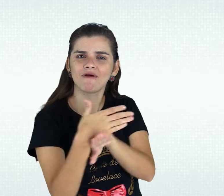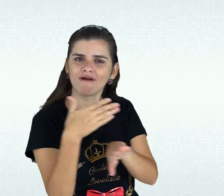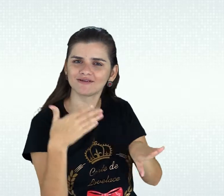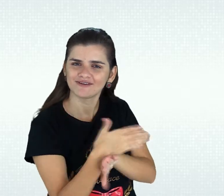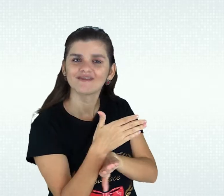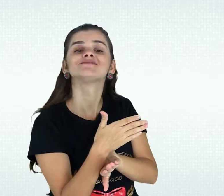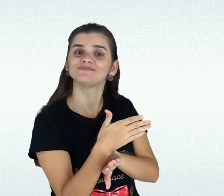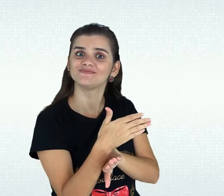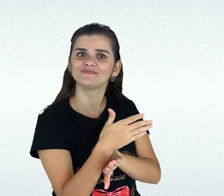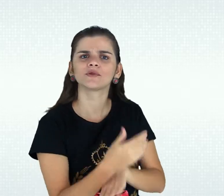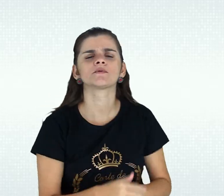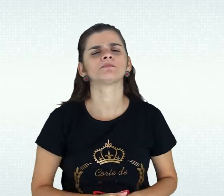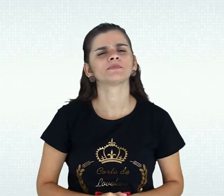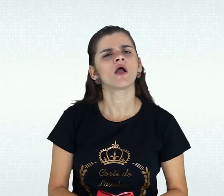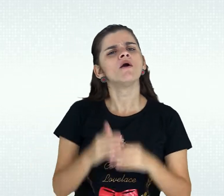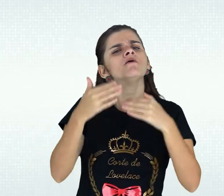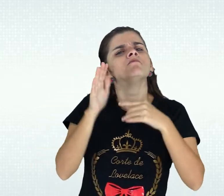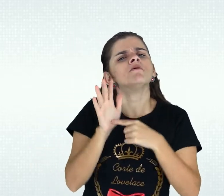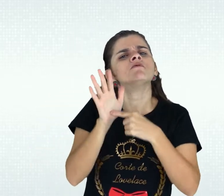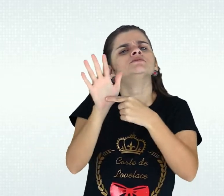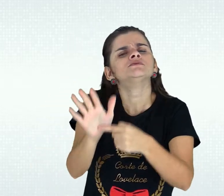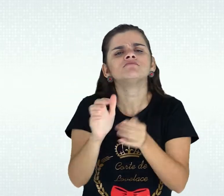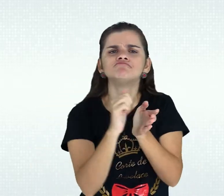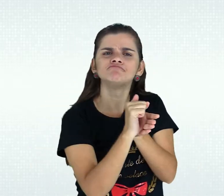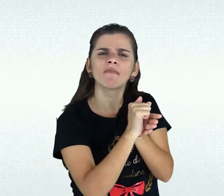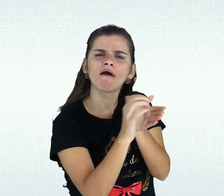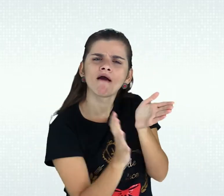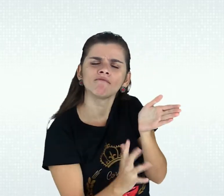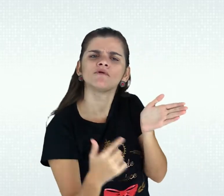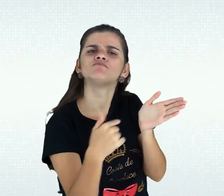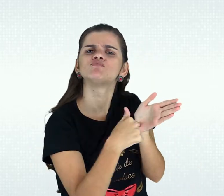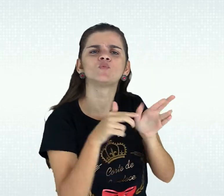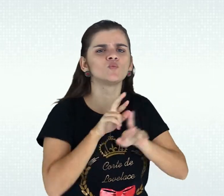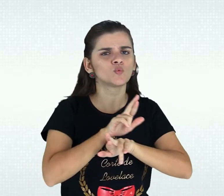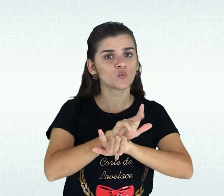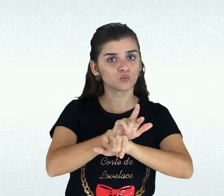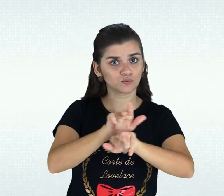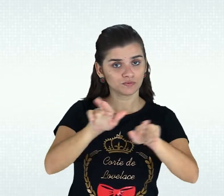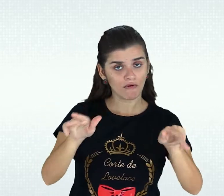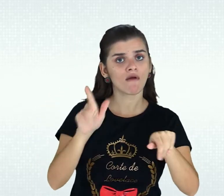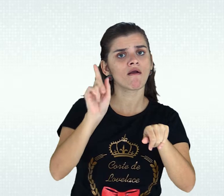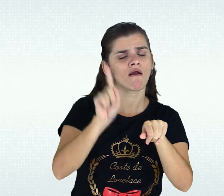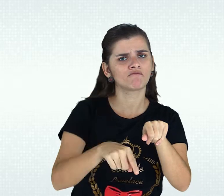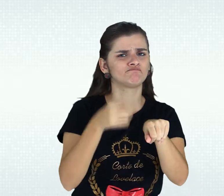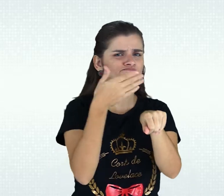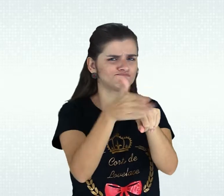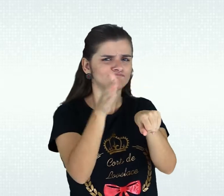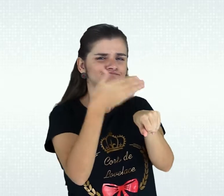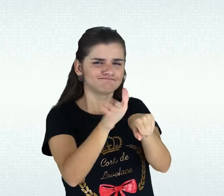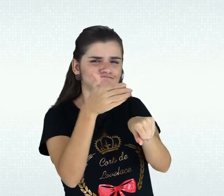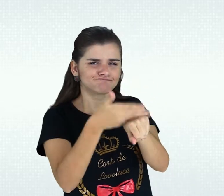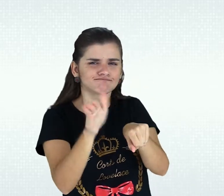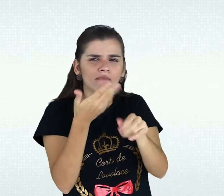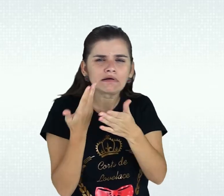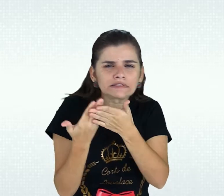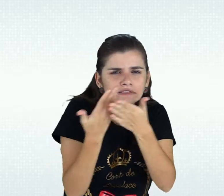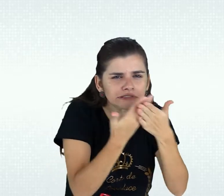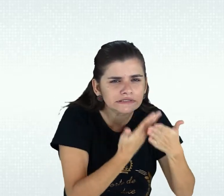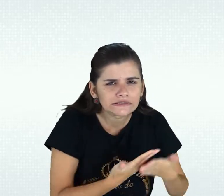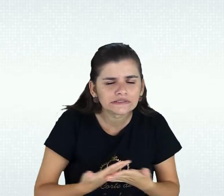programação. A apresentação das atividades à distância tinha por objetivo estimular o aluno a treinar